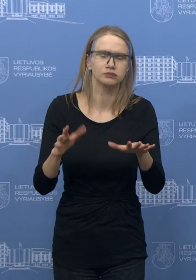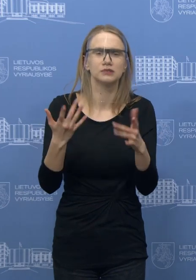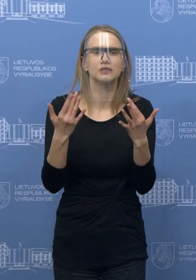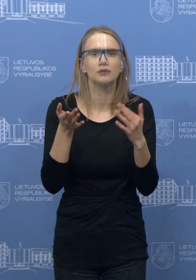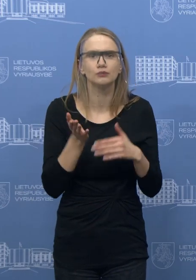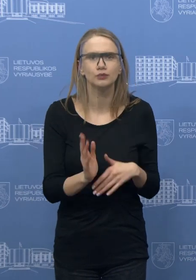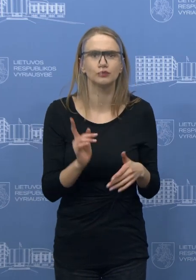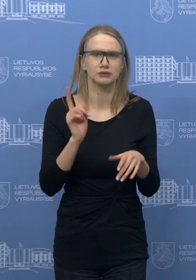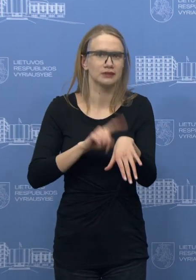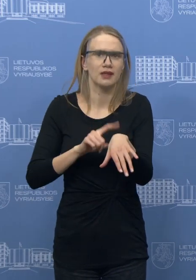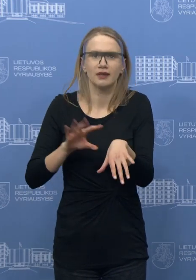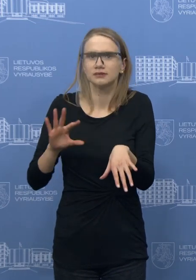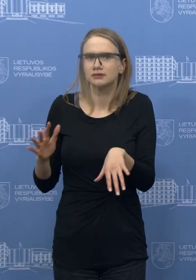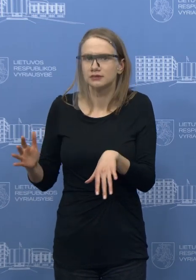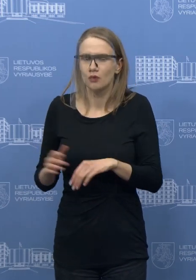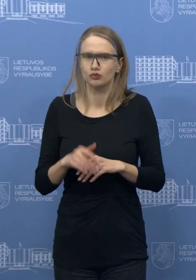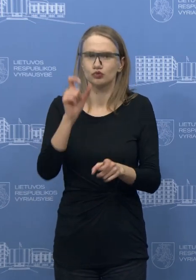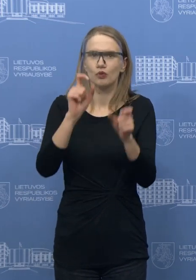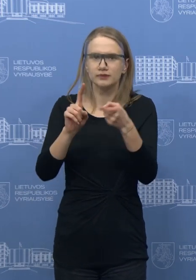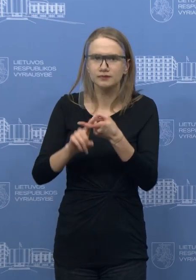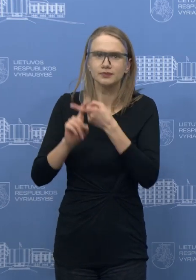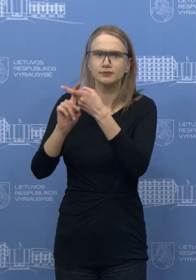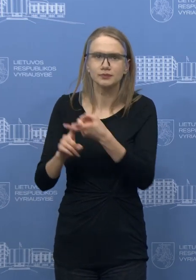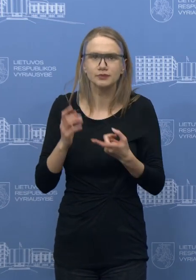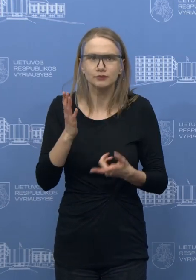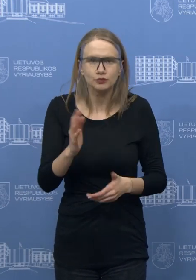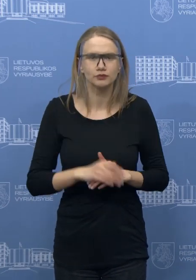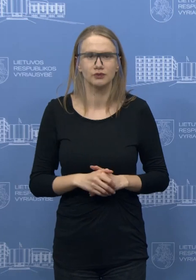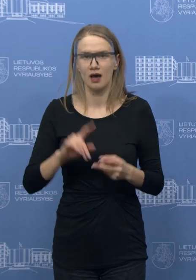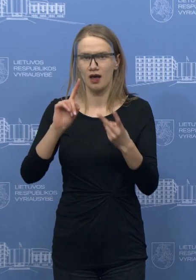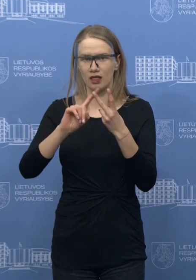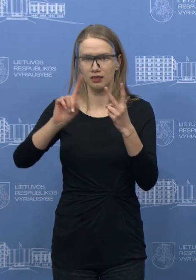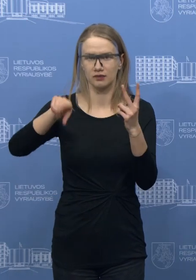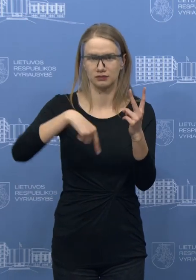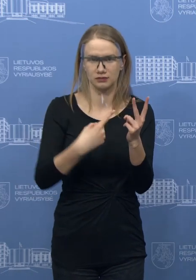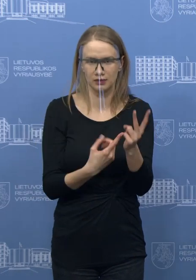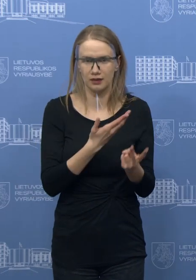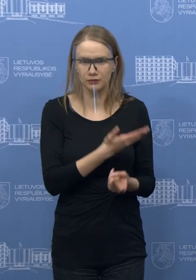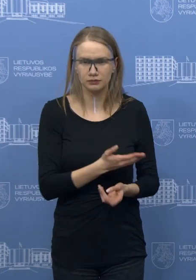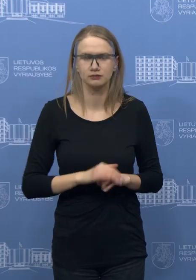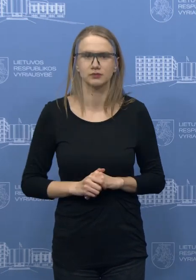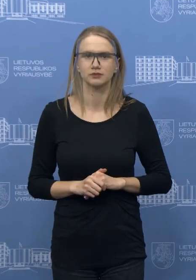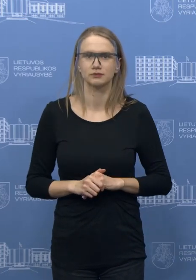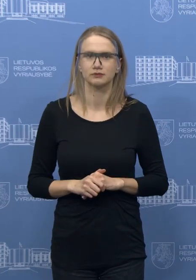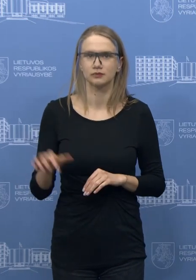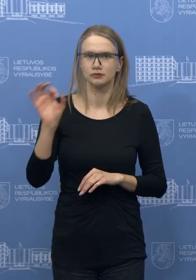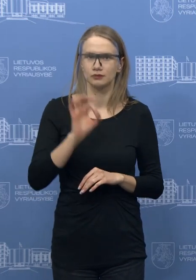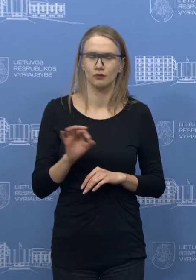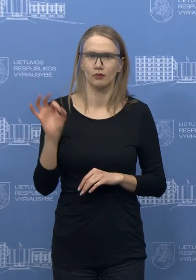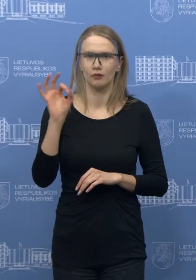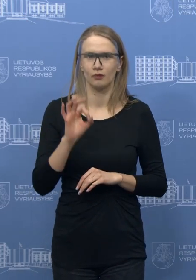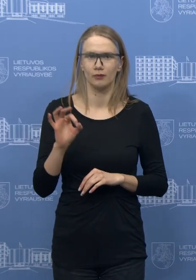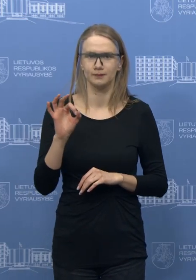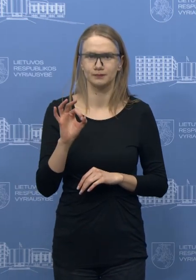vykti Lietuvoje, ką tą analizę rodo, tai pirmas klausimas būtų. Ir antras būtų dėl primtų